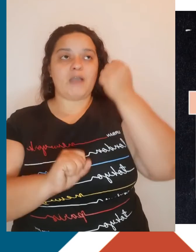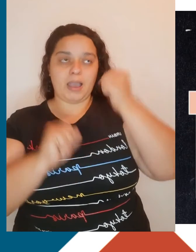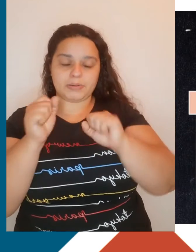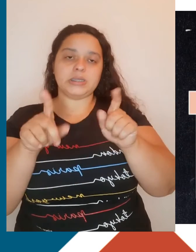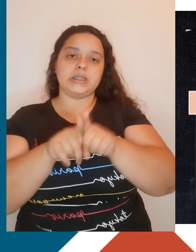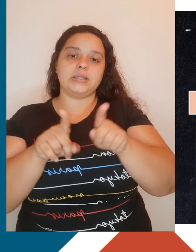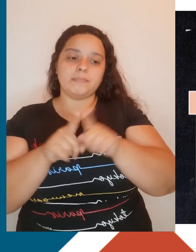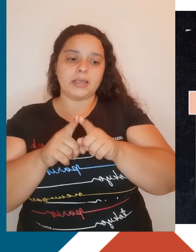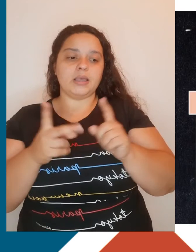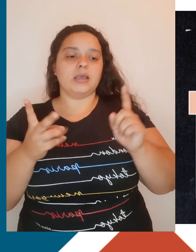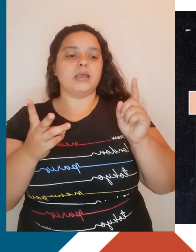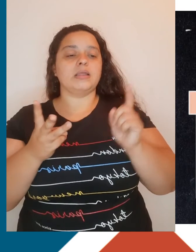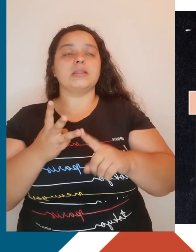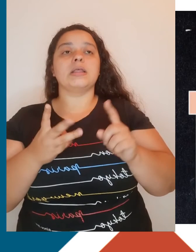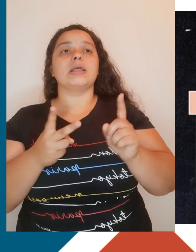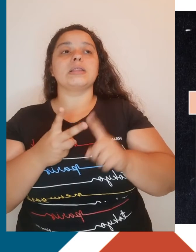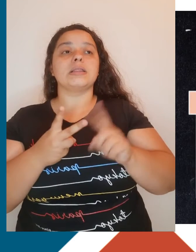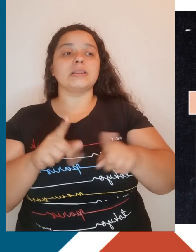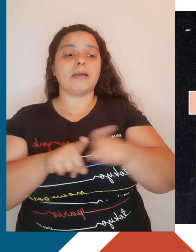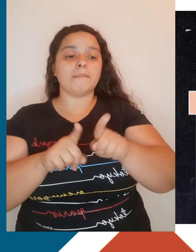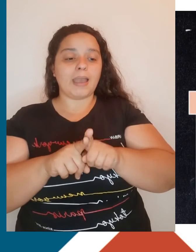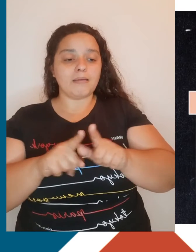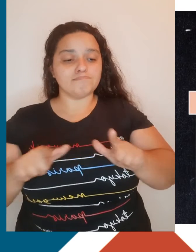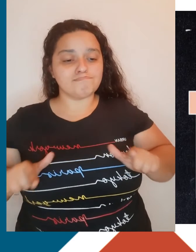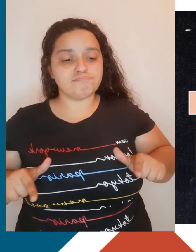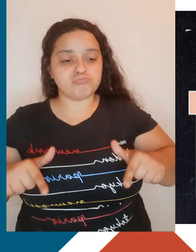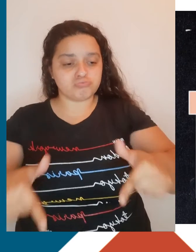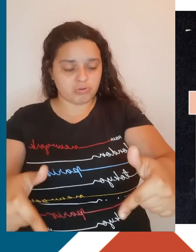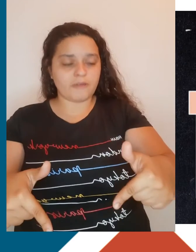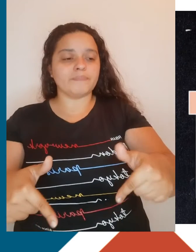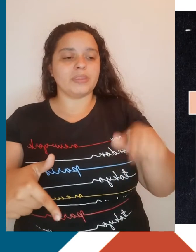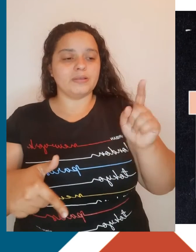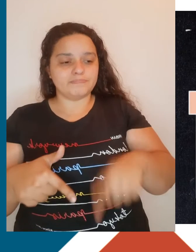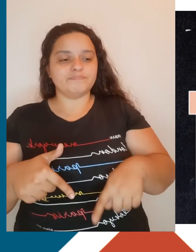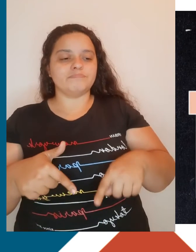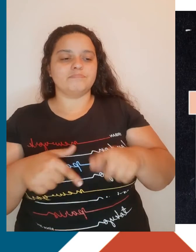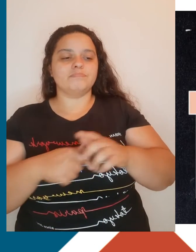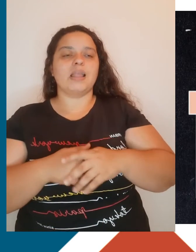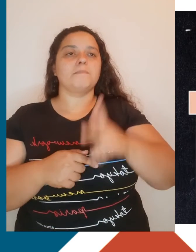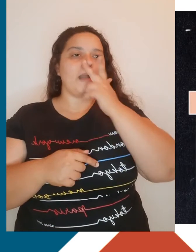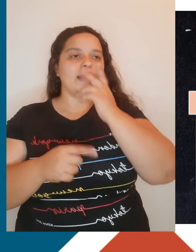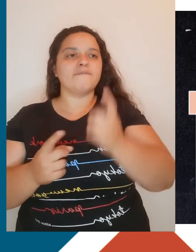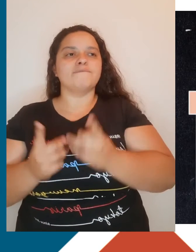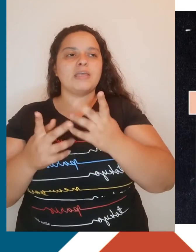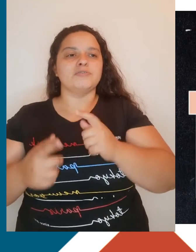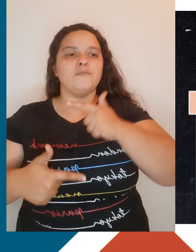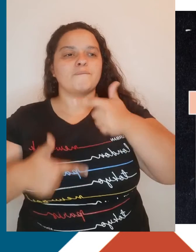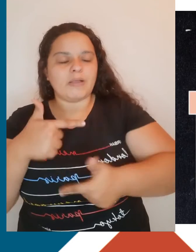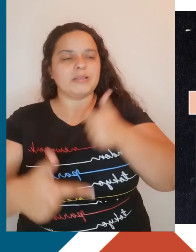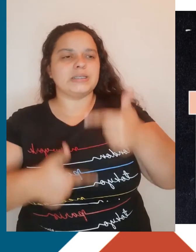e a classe trabalhadora, chamada de proletariado, que vende sua força de trabalho em troca de um salário.